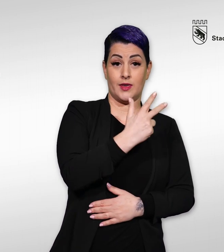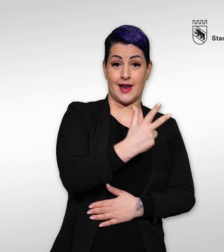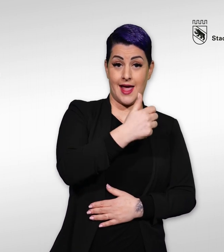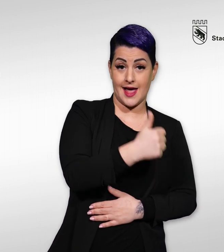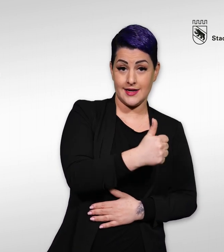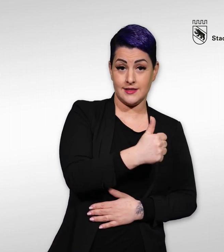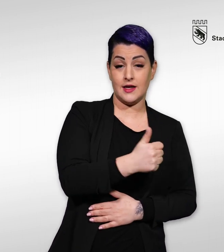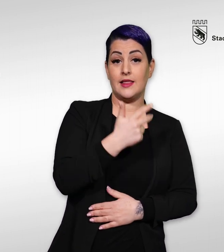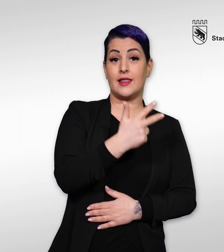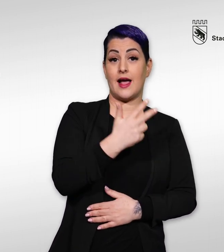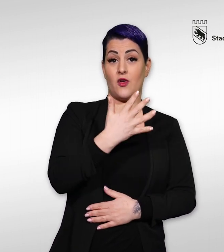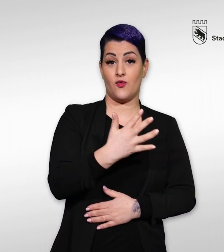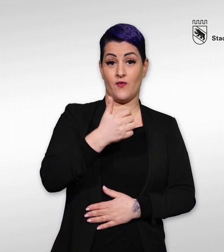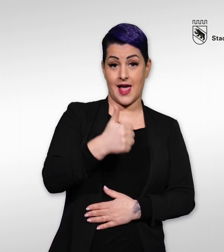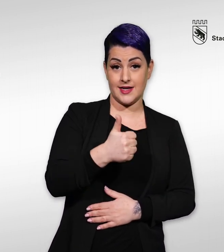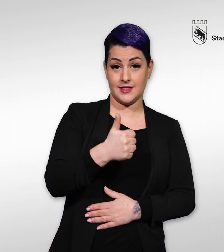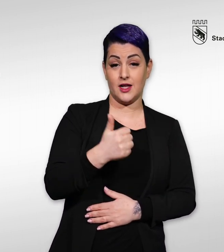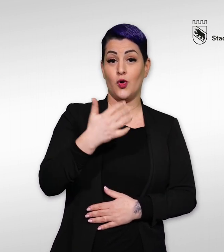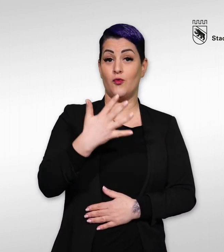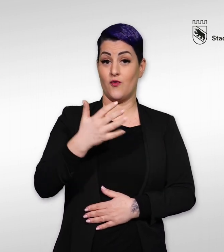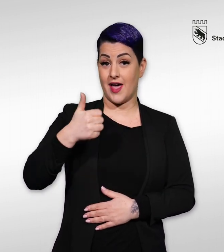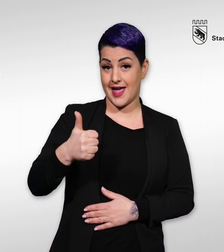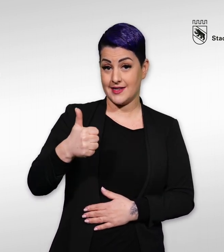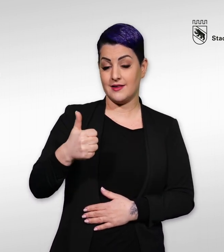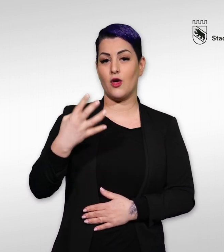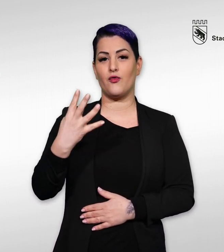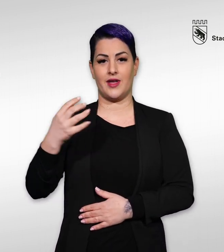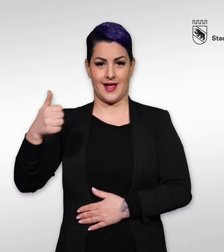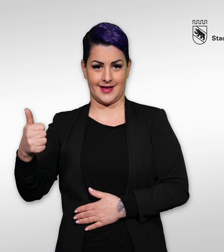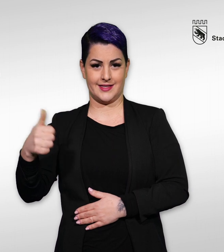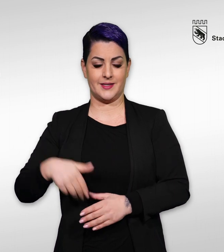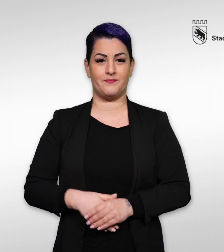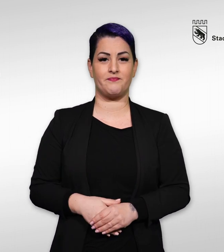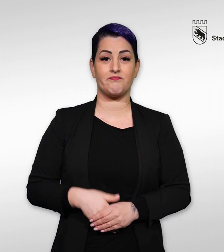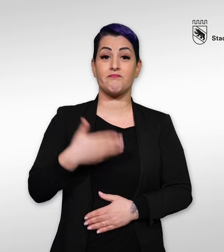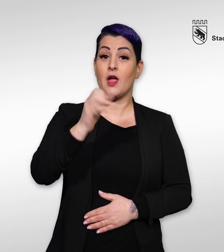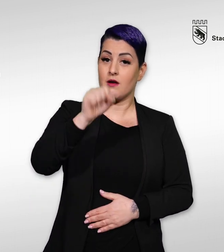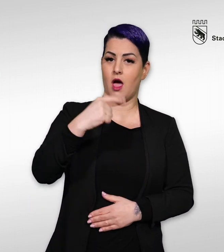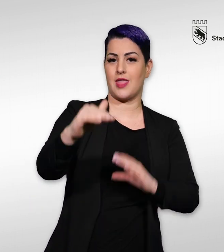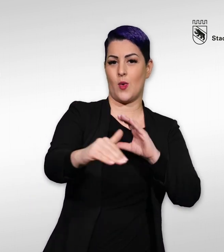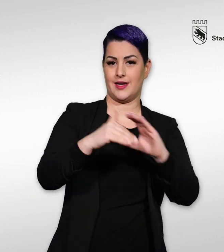51 41 Sie erreichen uns auch per E-Mail info at